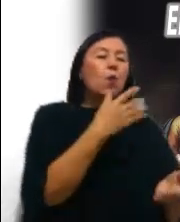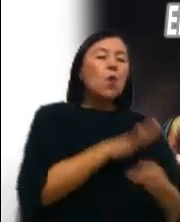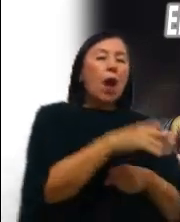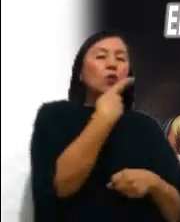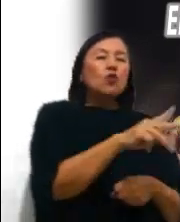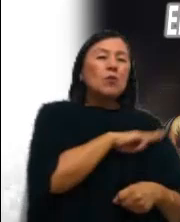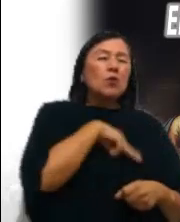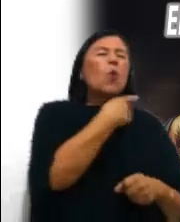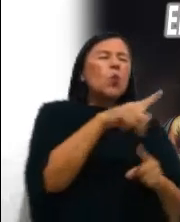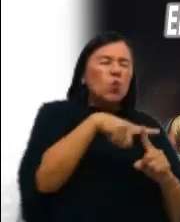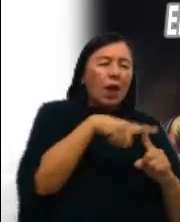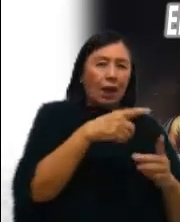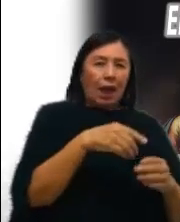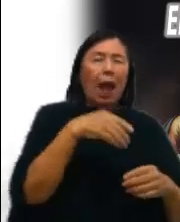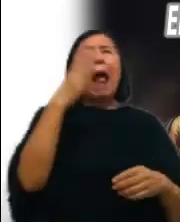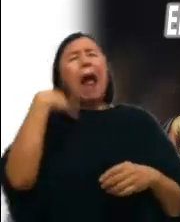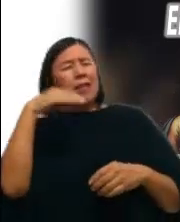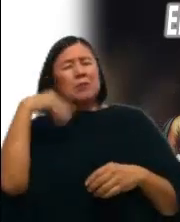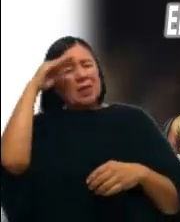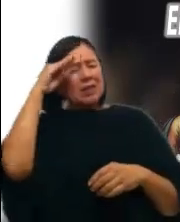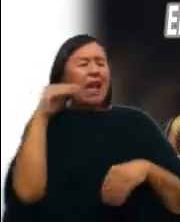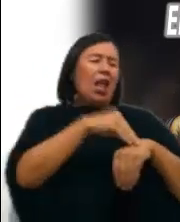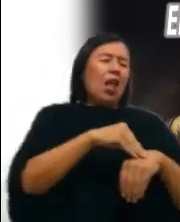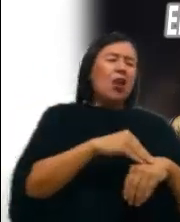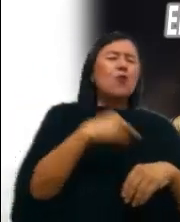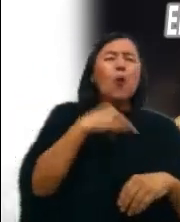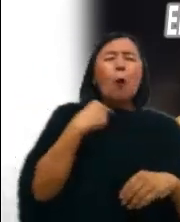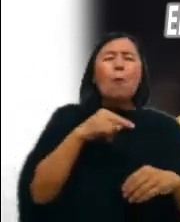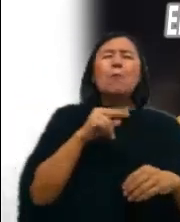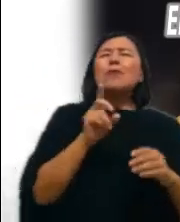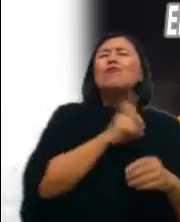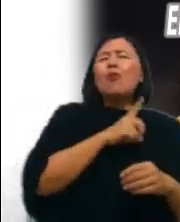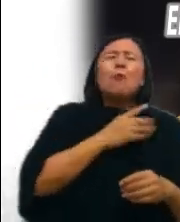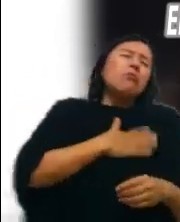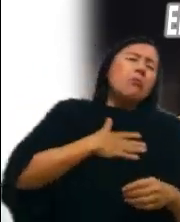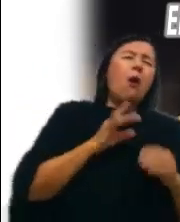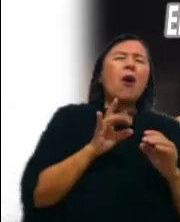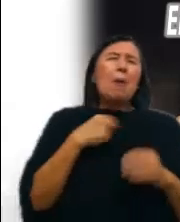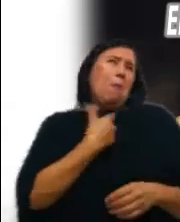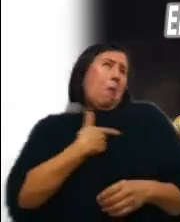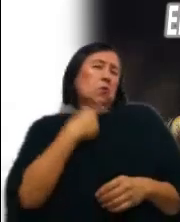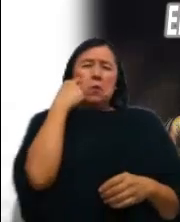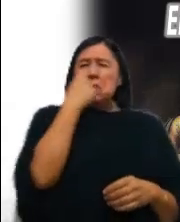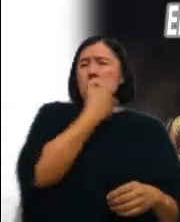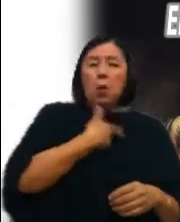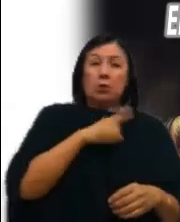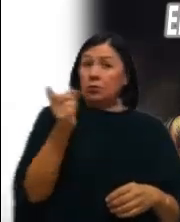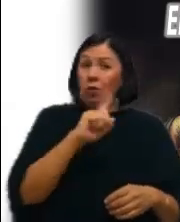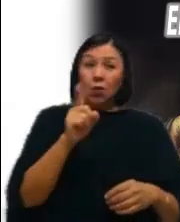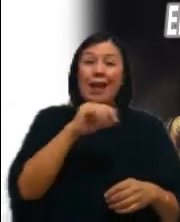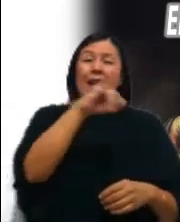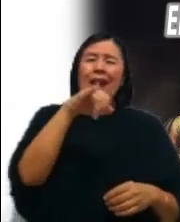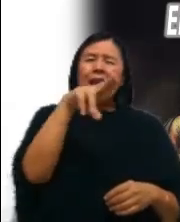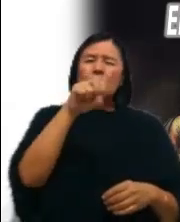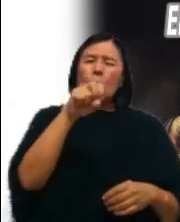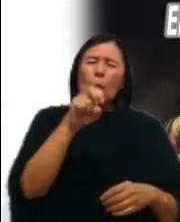nombre por casualidad O porque le gustase mucho al Padre Jesús significa Dios salva Es decir, Dios